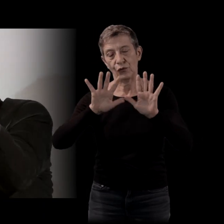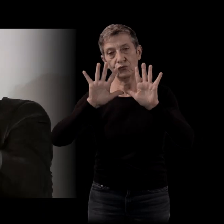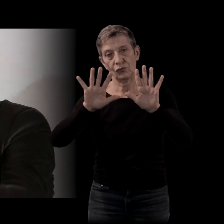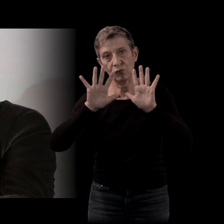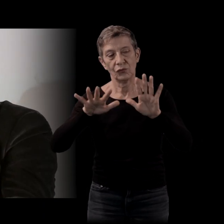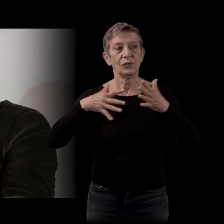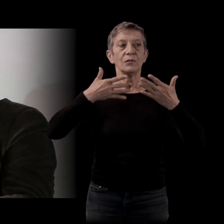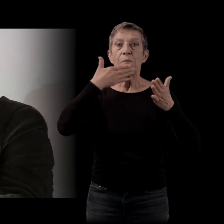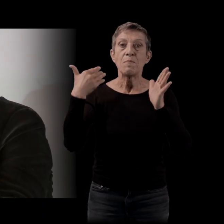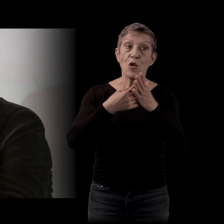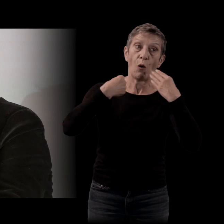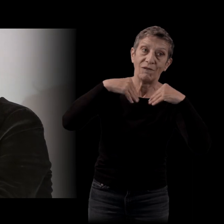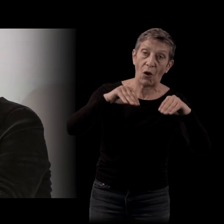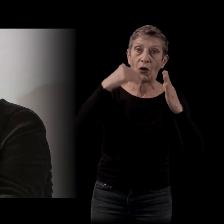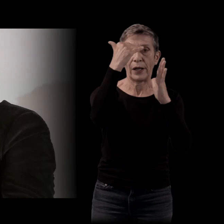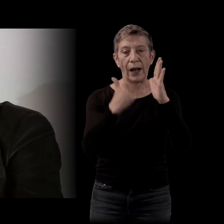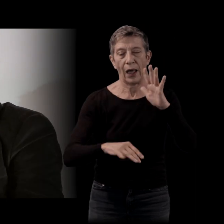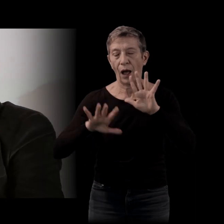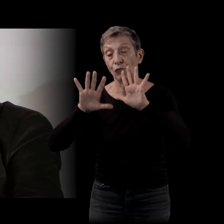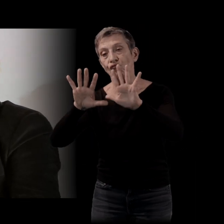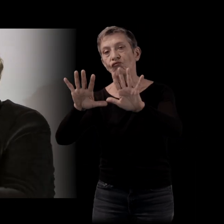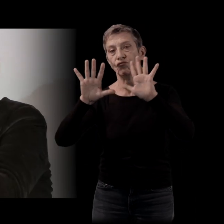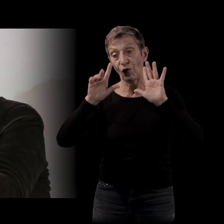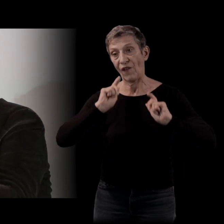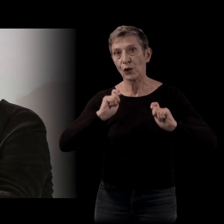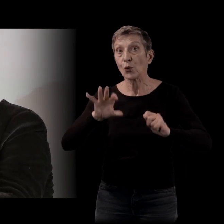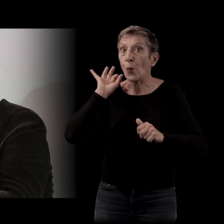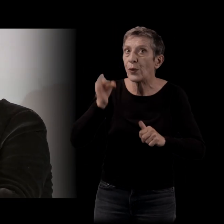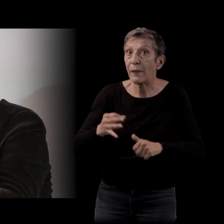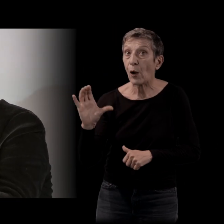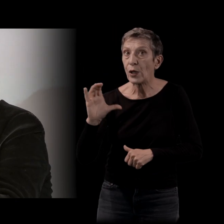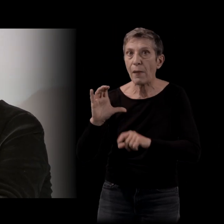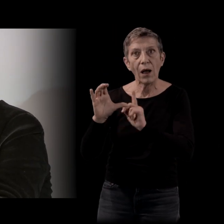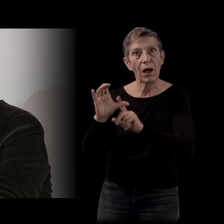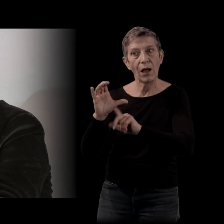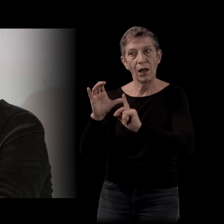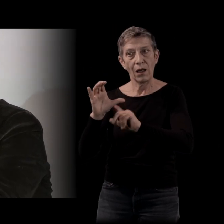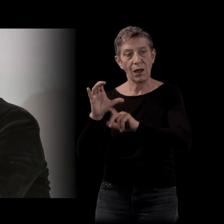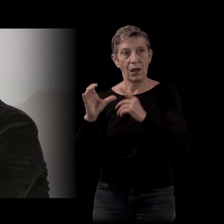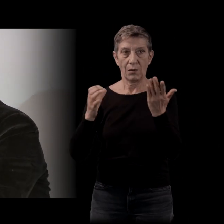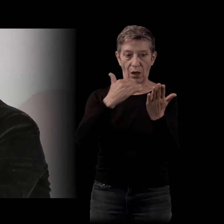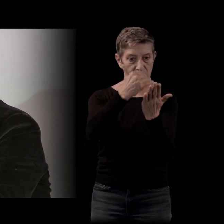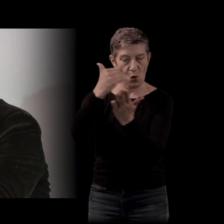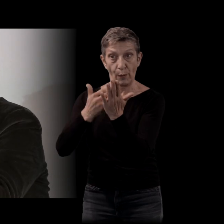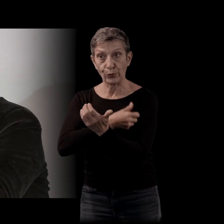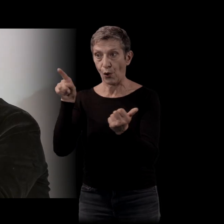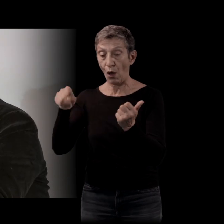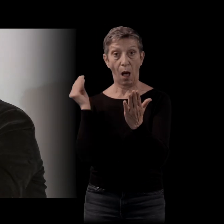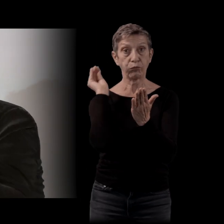qu peuvent signifier. Il se trouve que quand même, voilà, Cone et Marat en ce moment est dans différents classements numéro un des ventes. Au vu du contenu du livre, ça signifie quand même